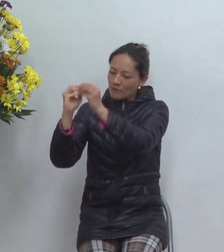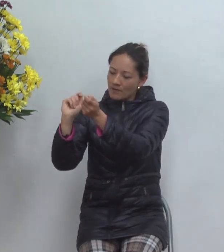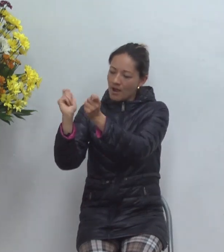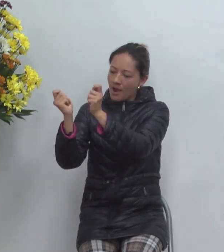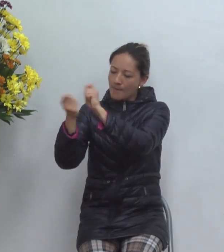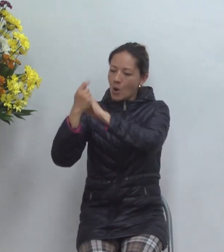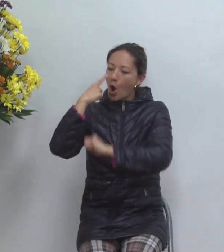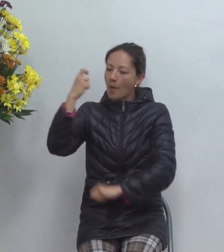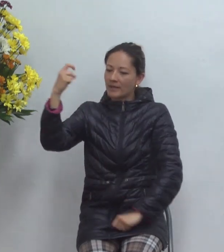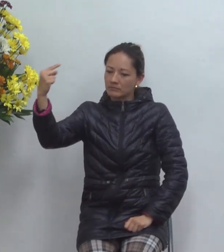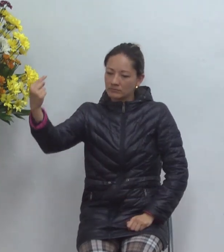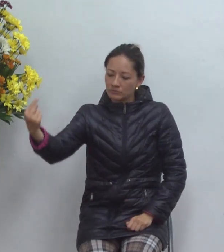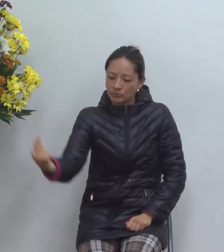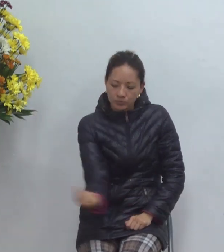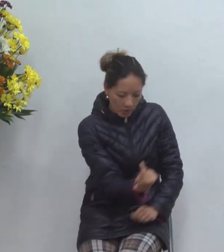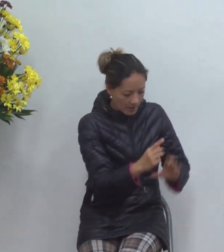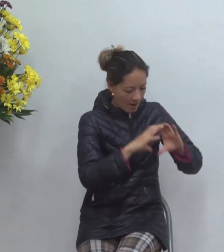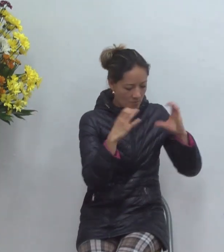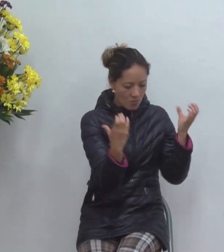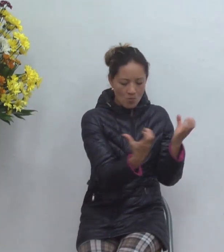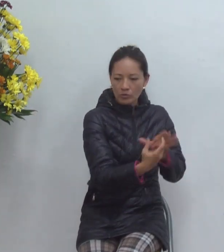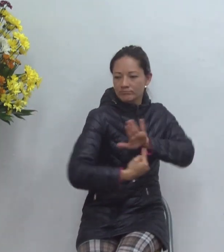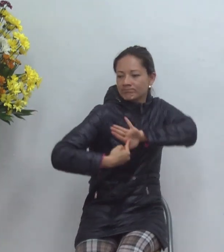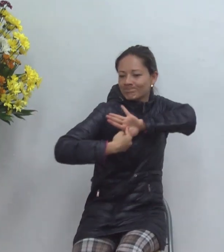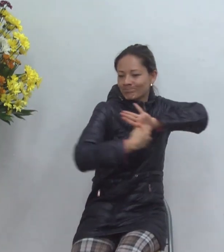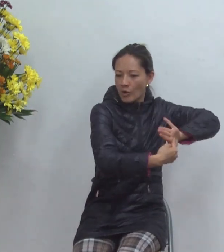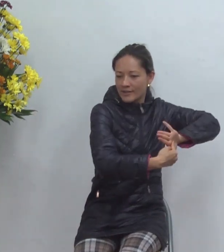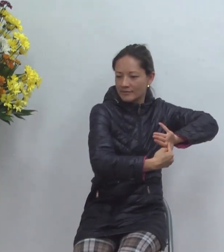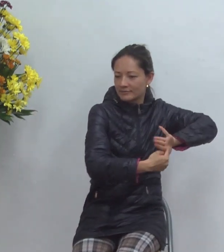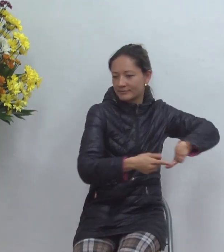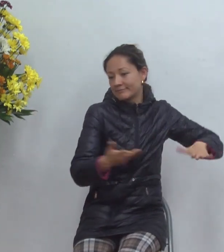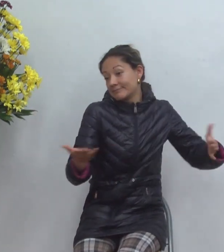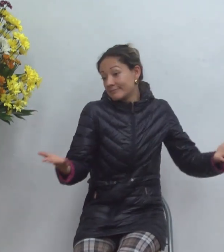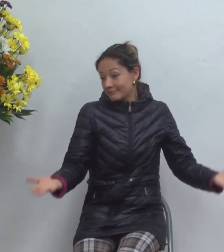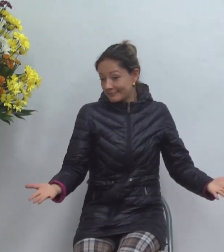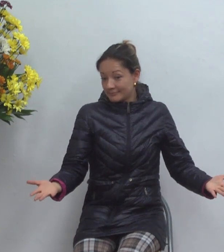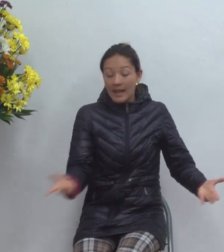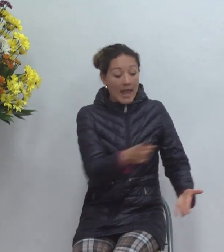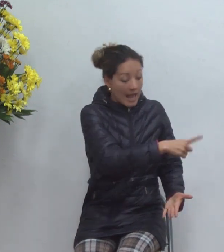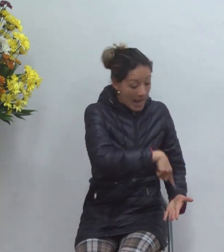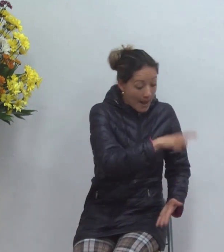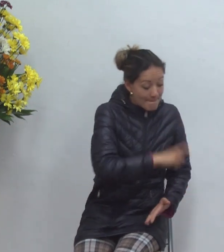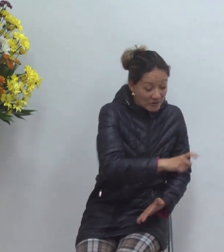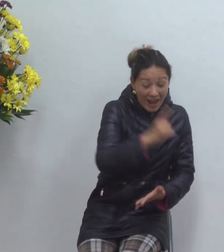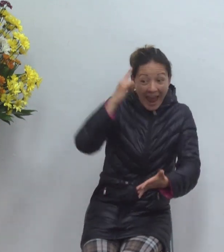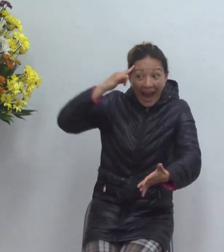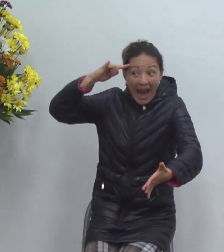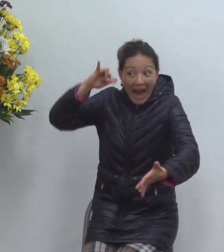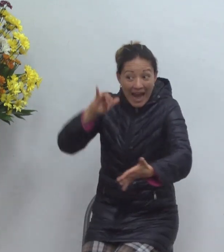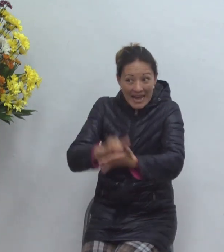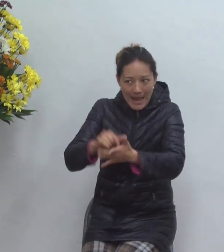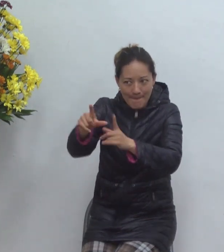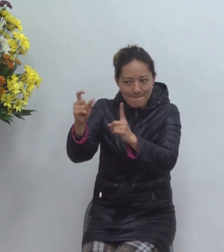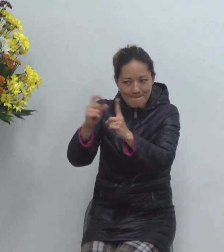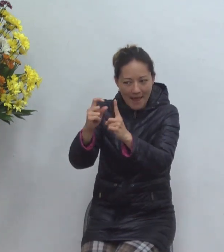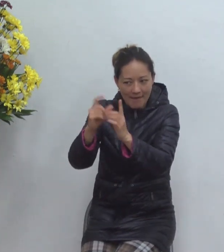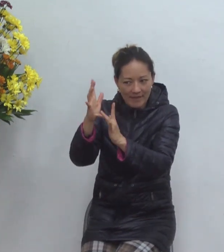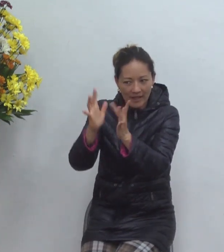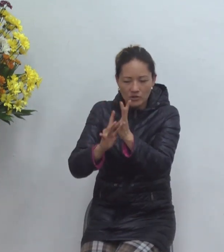le da la autoridad de ser hechos que hijos de Dios a esos hijos de Dios él se convierte en